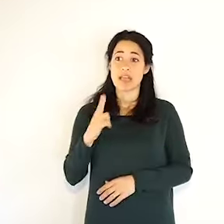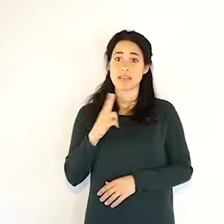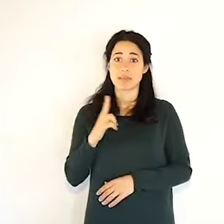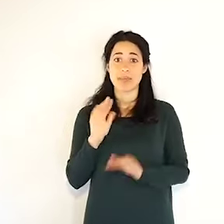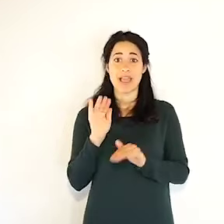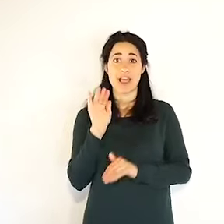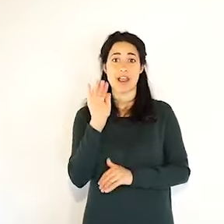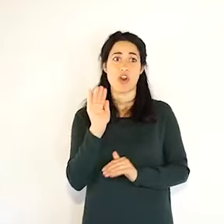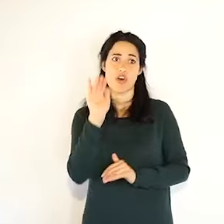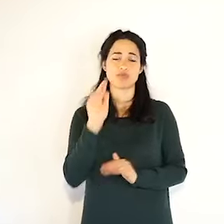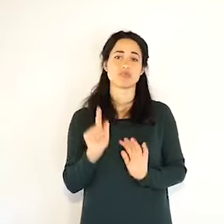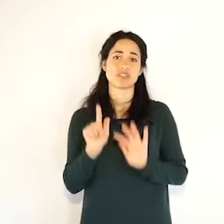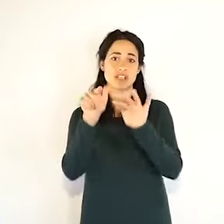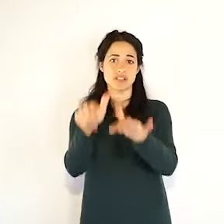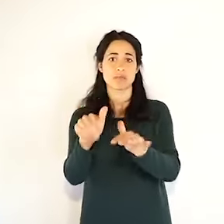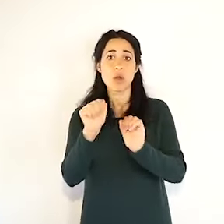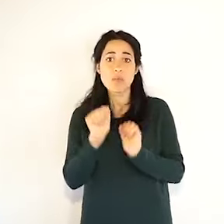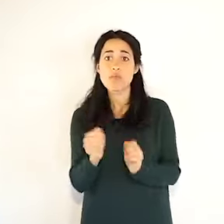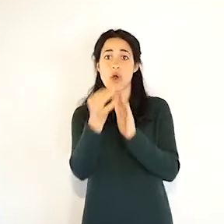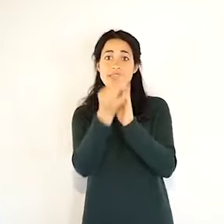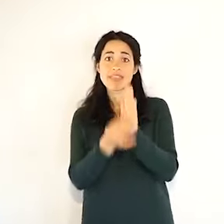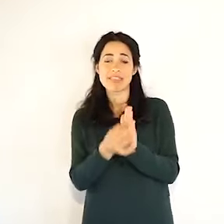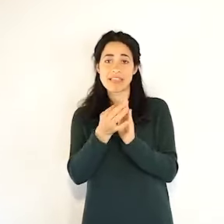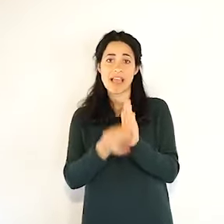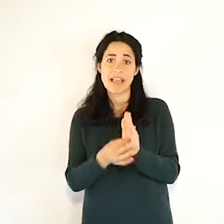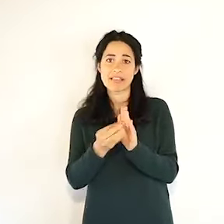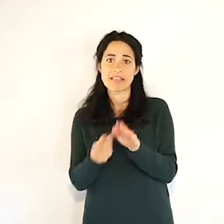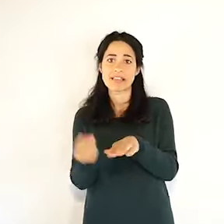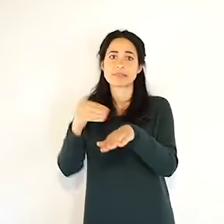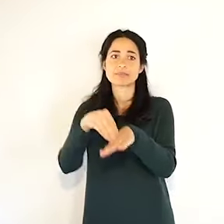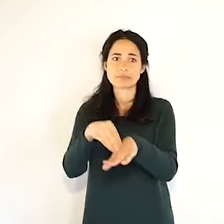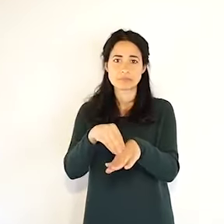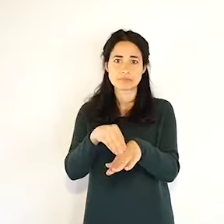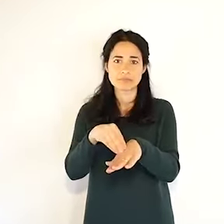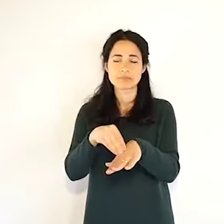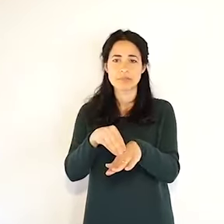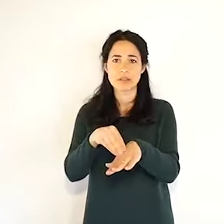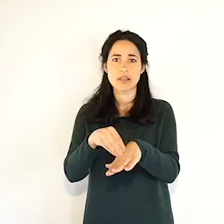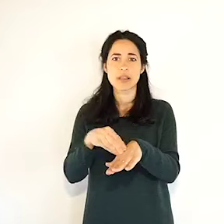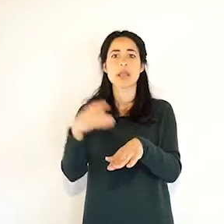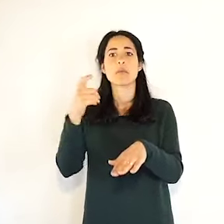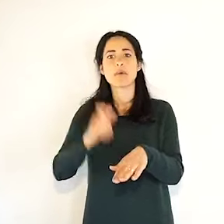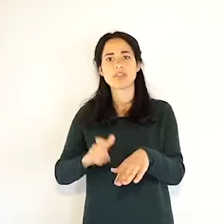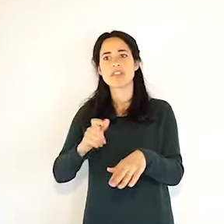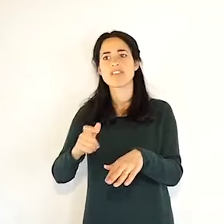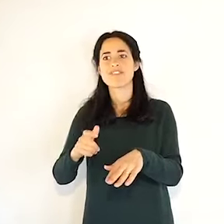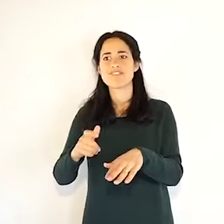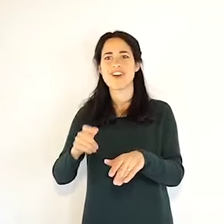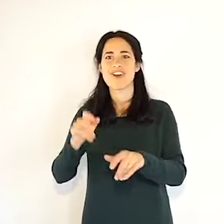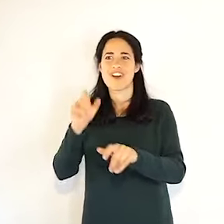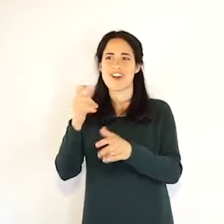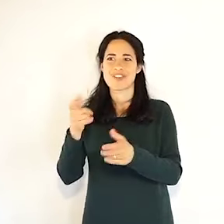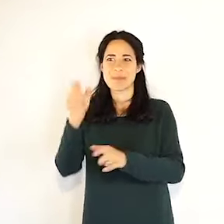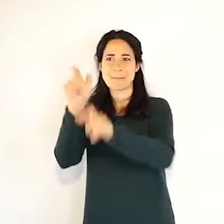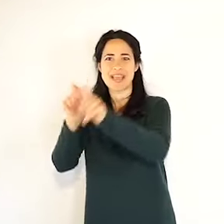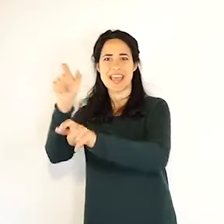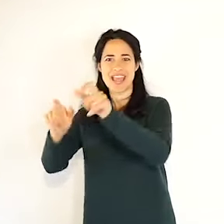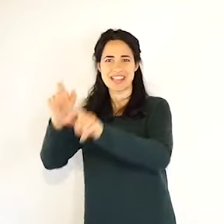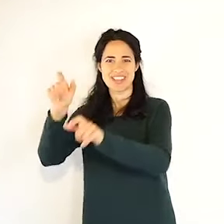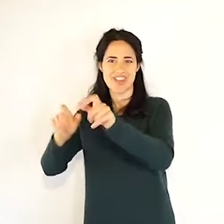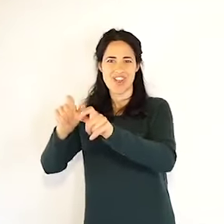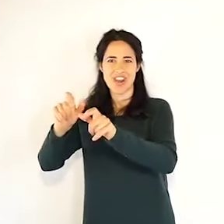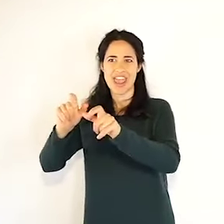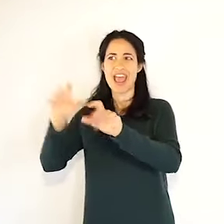-Ovest ha pazienti ricoverati anche in ospedali che non